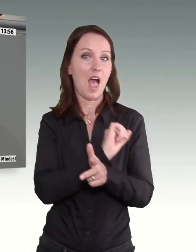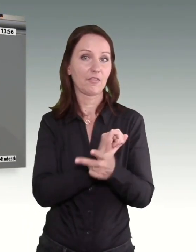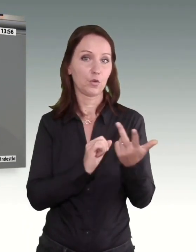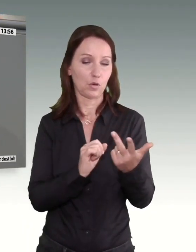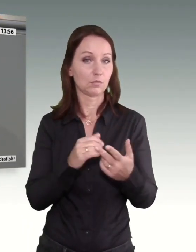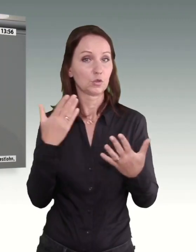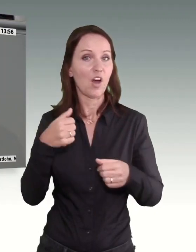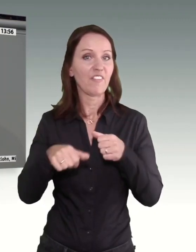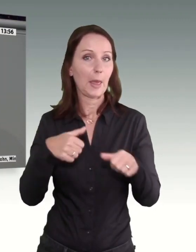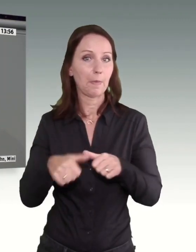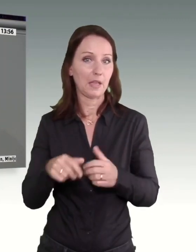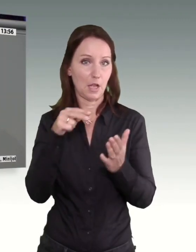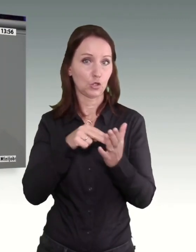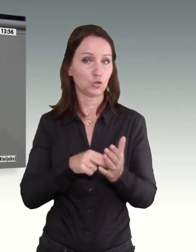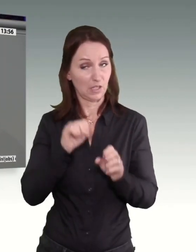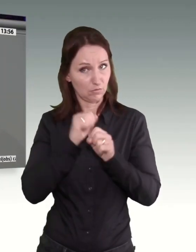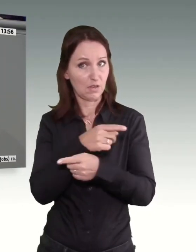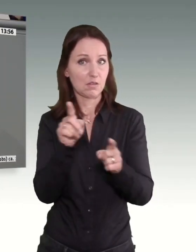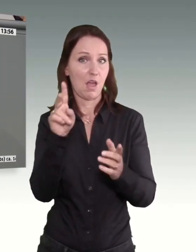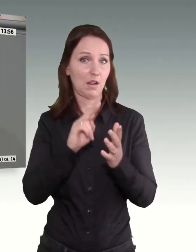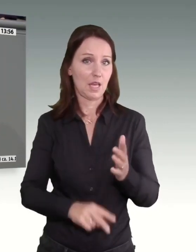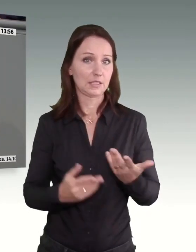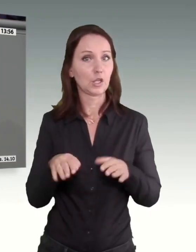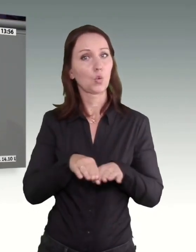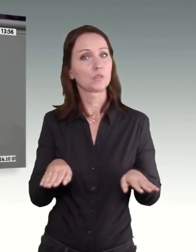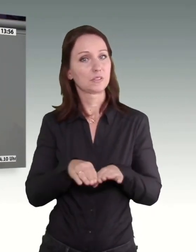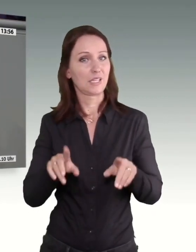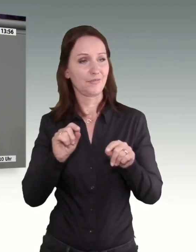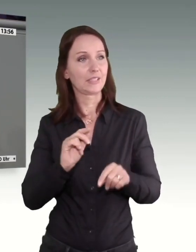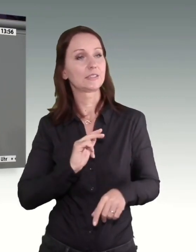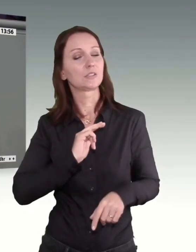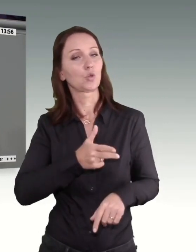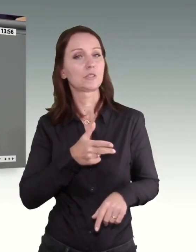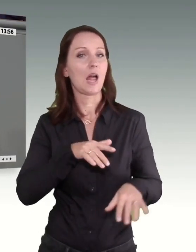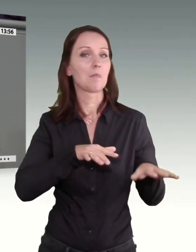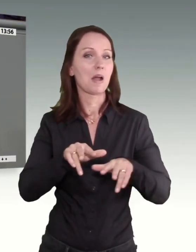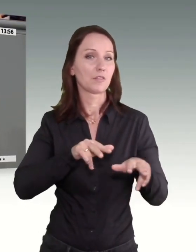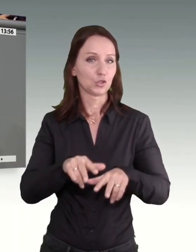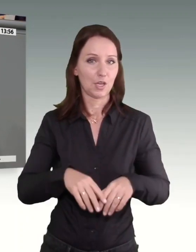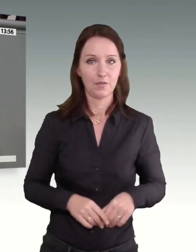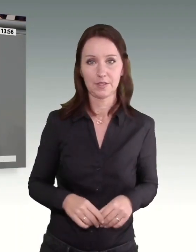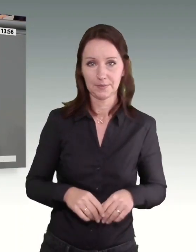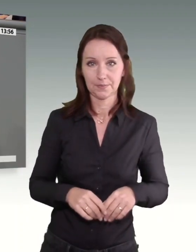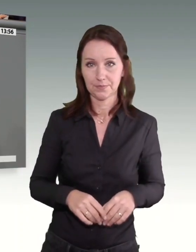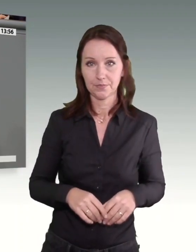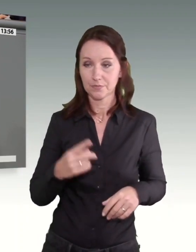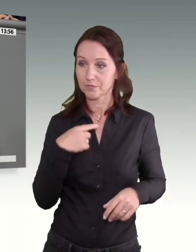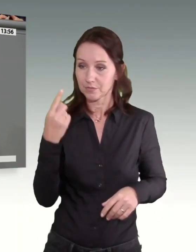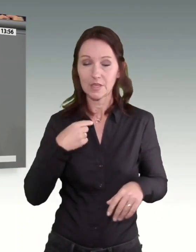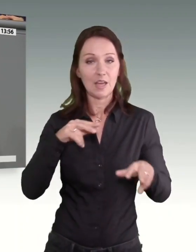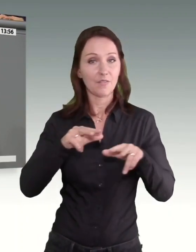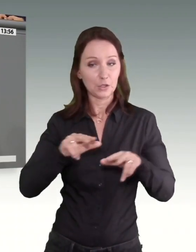steht bei Wikipedia, können Sie alle nachlesen. Die soziale Marktwirtschaft ist das Erfolgsmodell unserer Wirtschaft